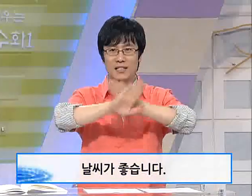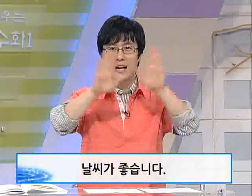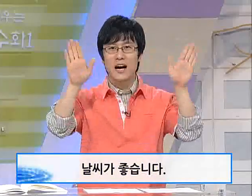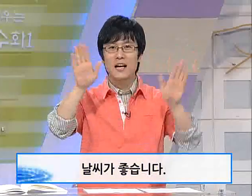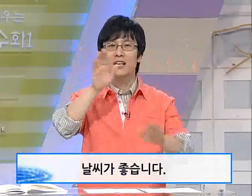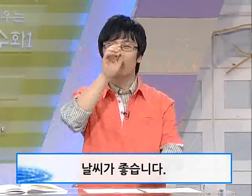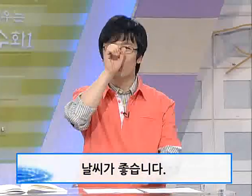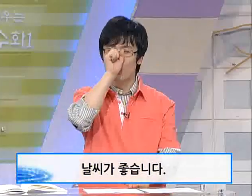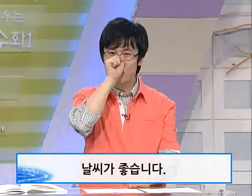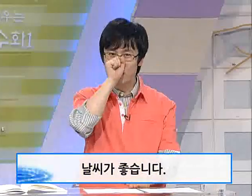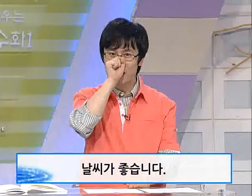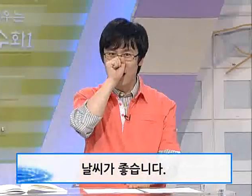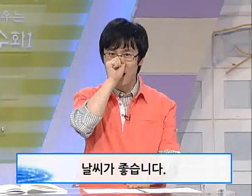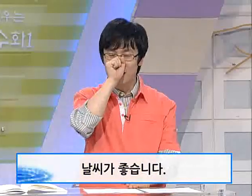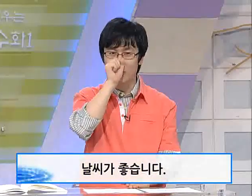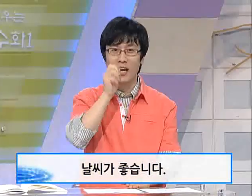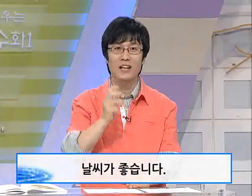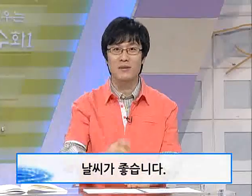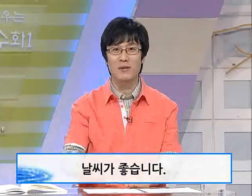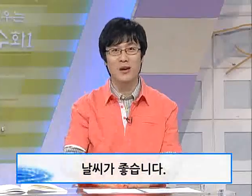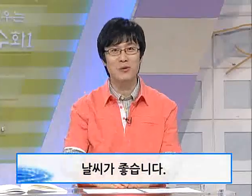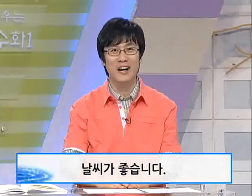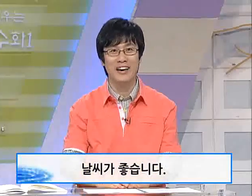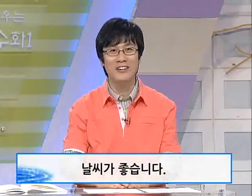날씨가 좋습니다. 저희 다 같이 한번 해볼까요?